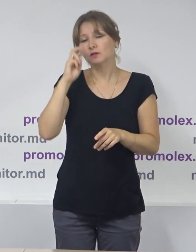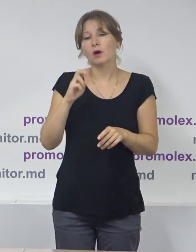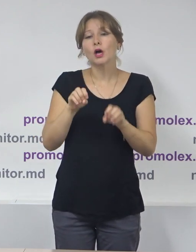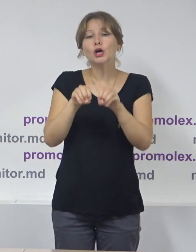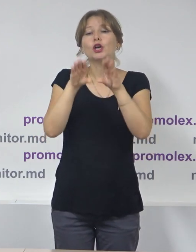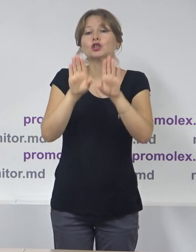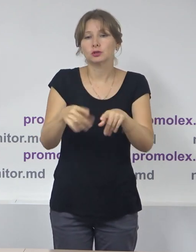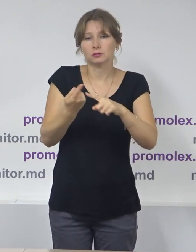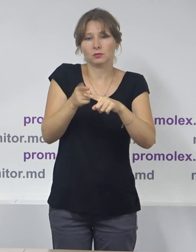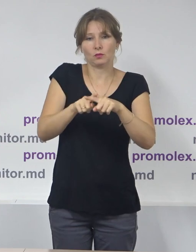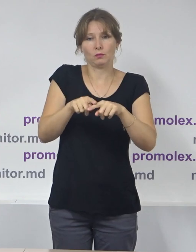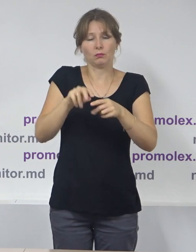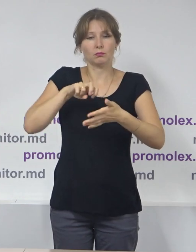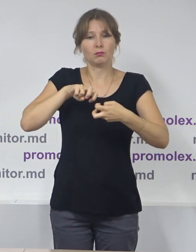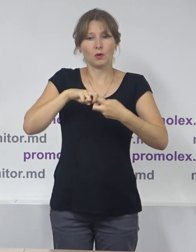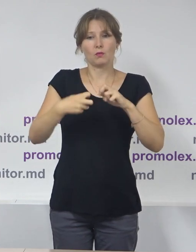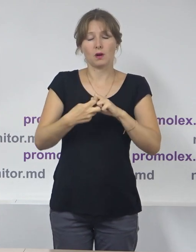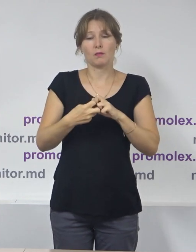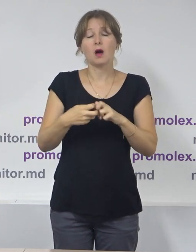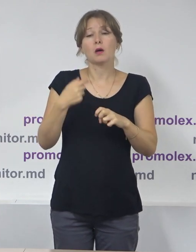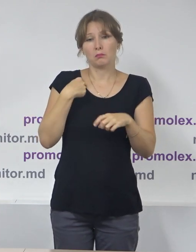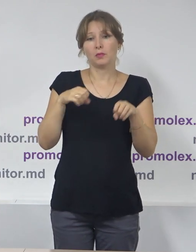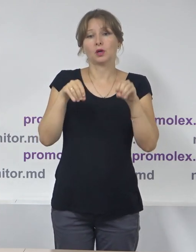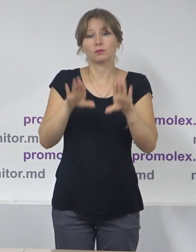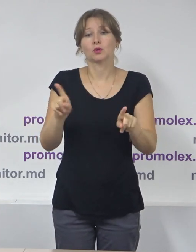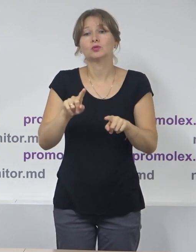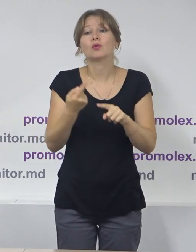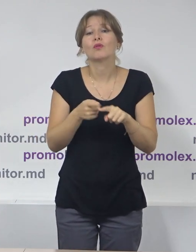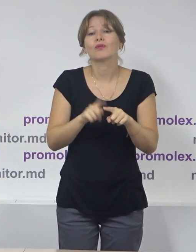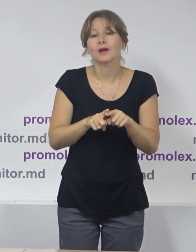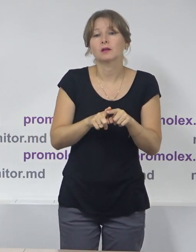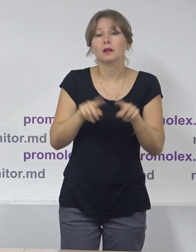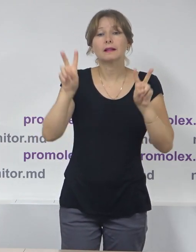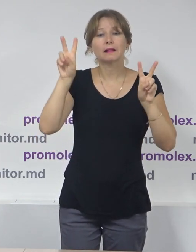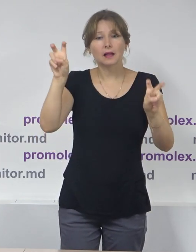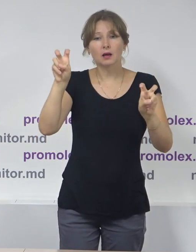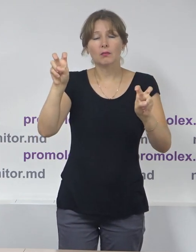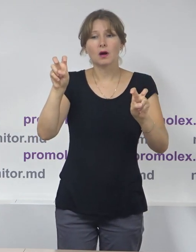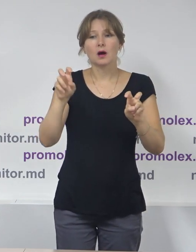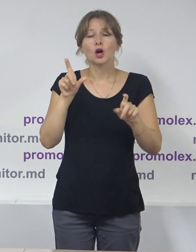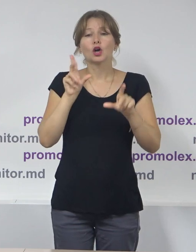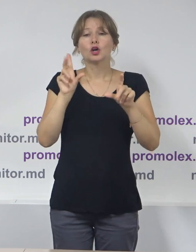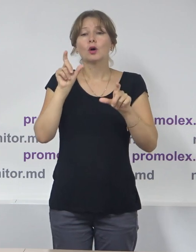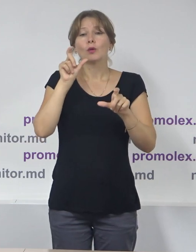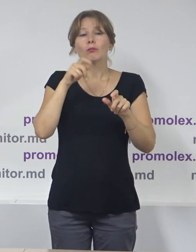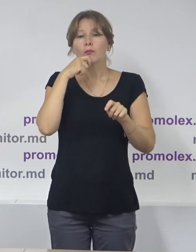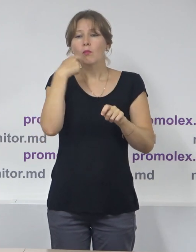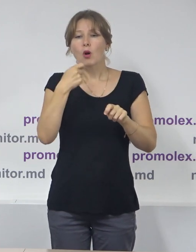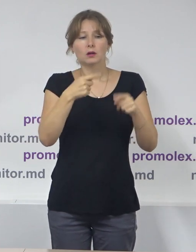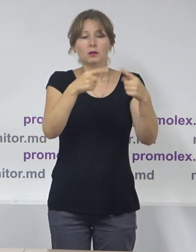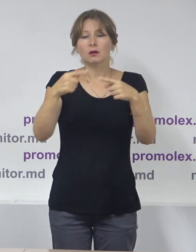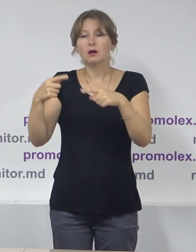de probleme. Totuși, noi constatăm că la acest subiect nu este o poziție consolidată a clasii politice